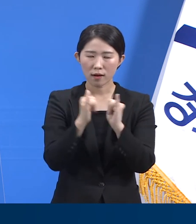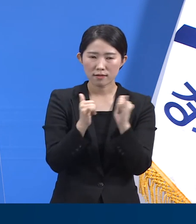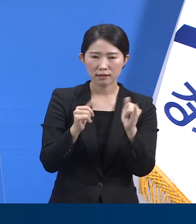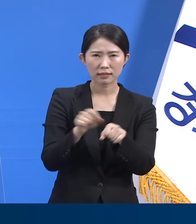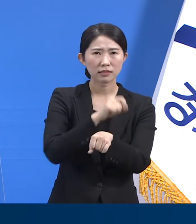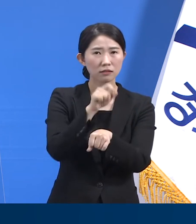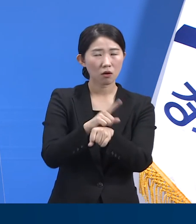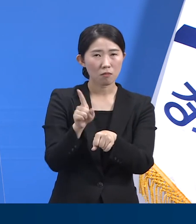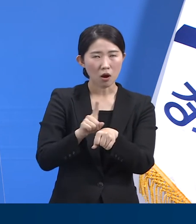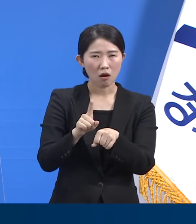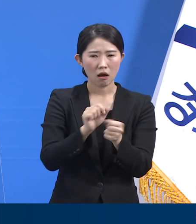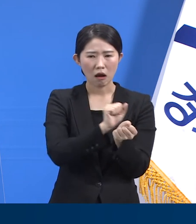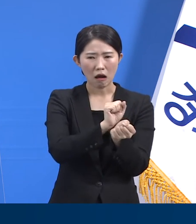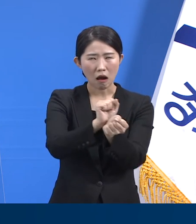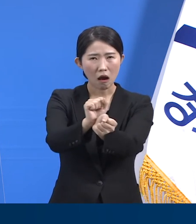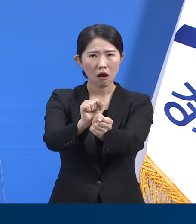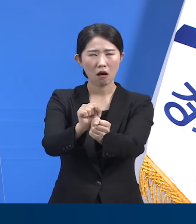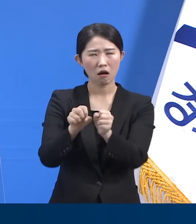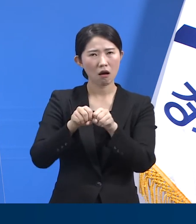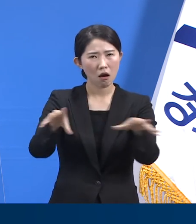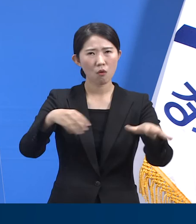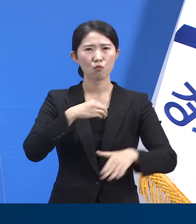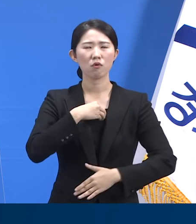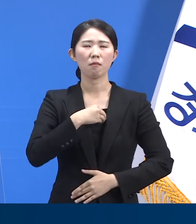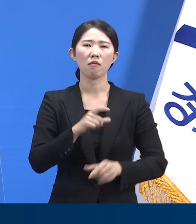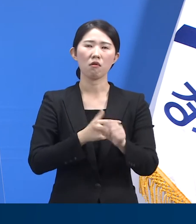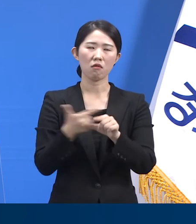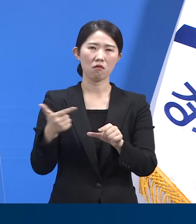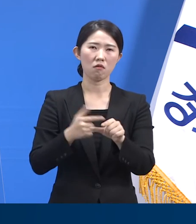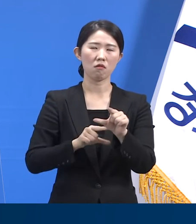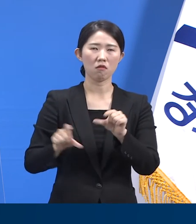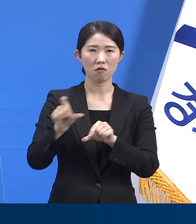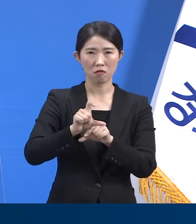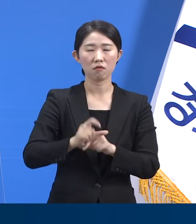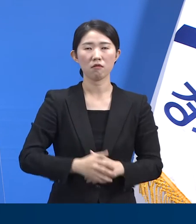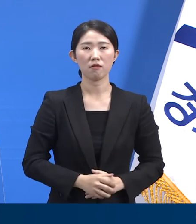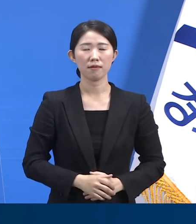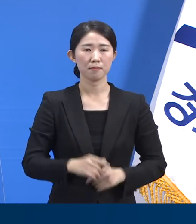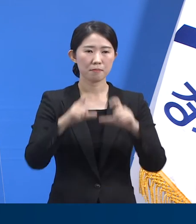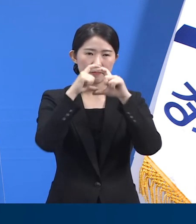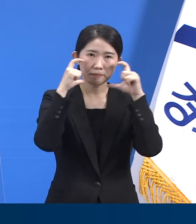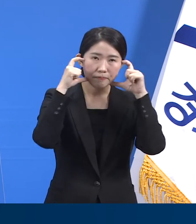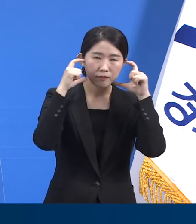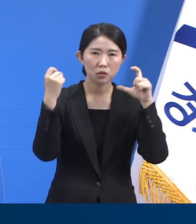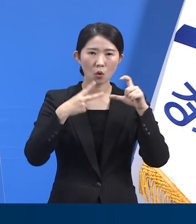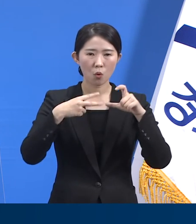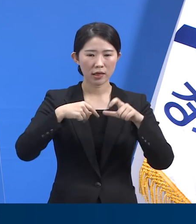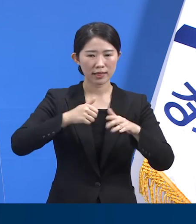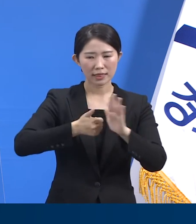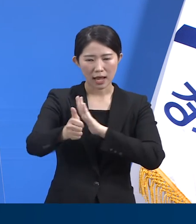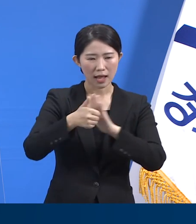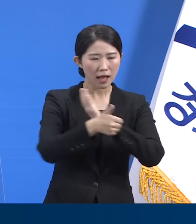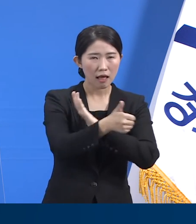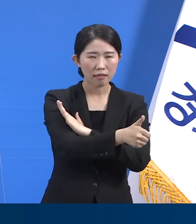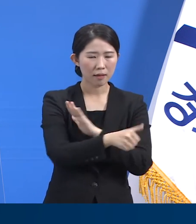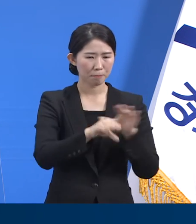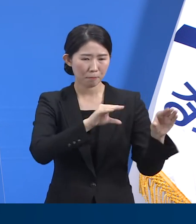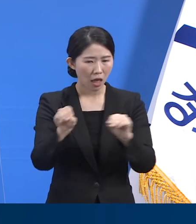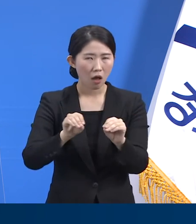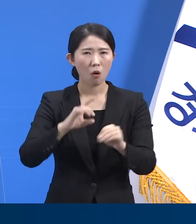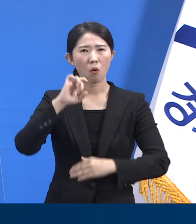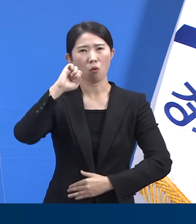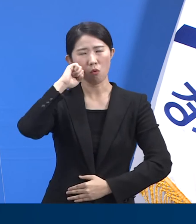차단하는 것이 더 어렵습니다. 마스크 착용, 이동의 통제 등이 정확하게 지켜지기가 쉽지 않고